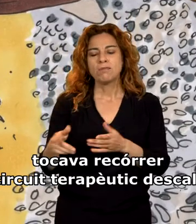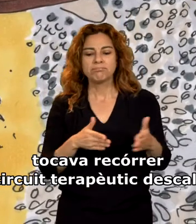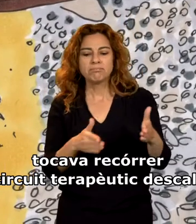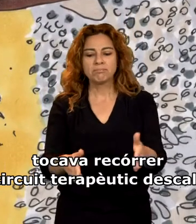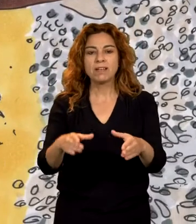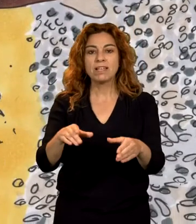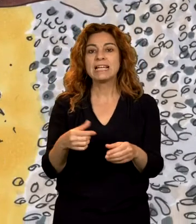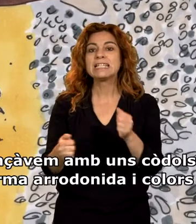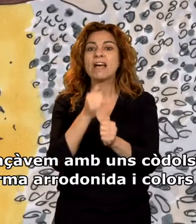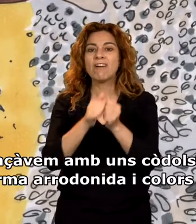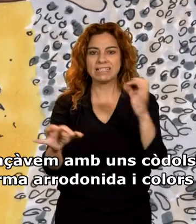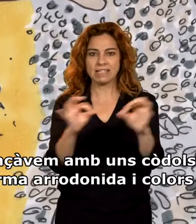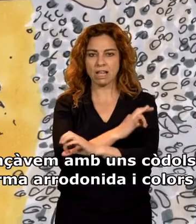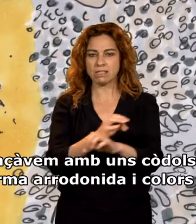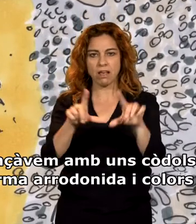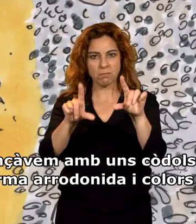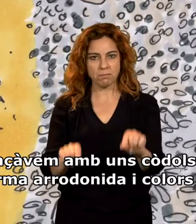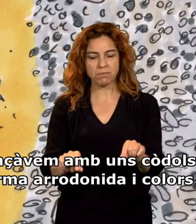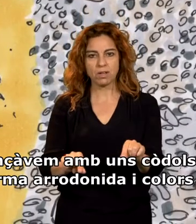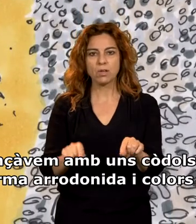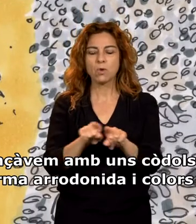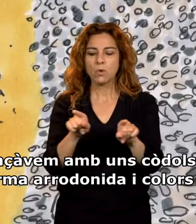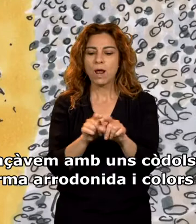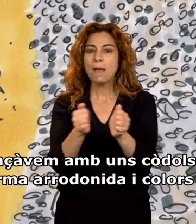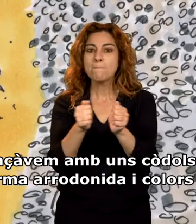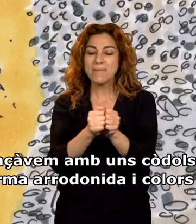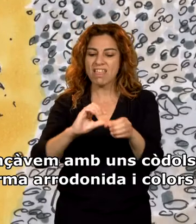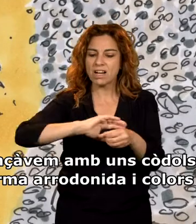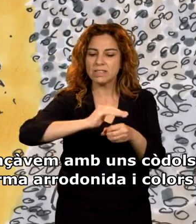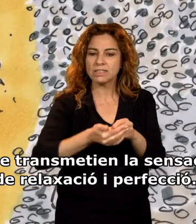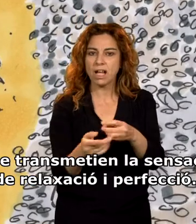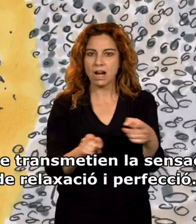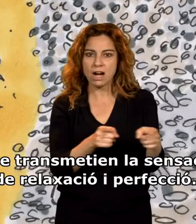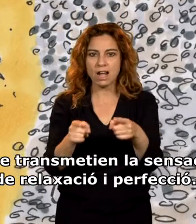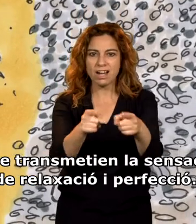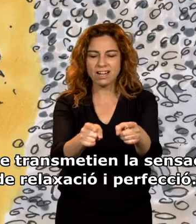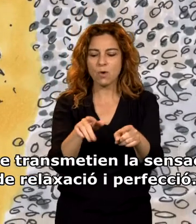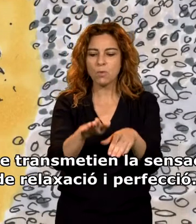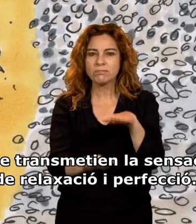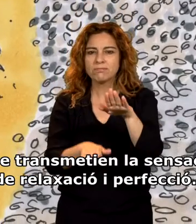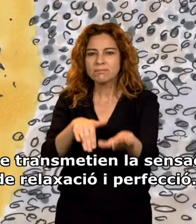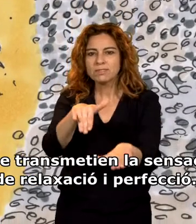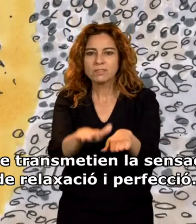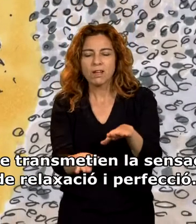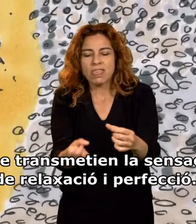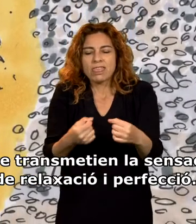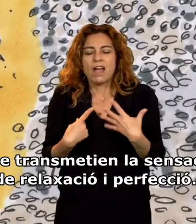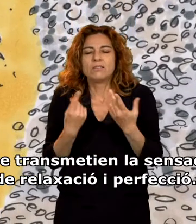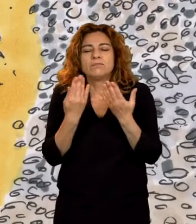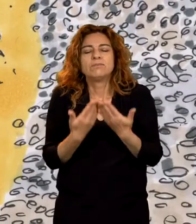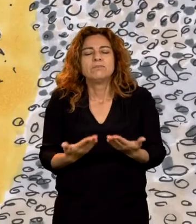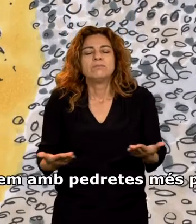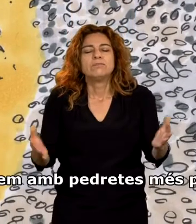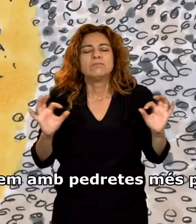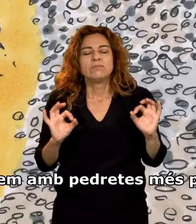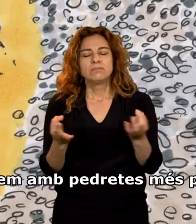descalços. Començàvem amb uns còdols de riu de forma arrodonida i colors típics que transmetien la sensació de relaxació i perfecció.